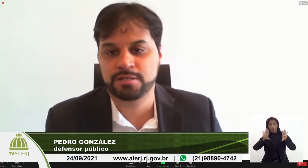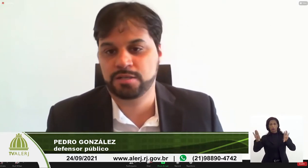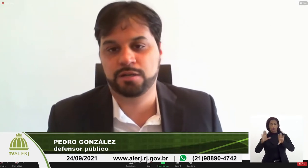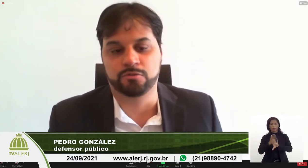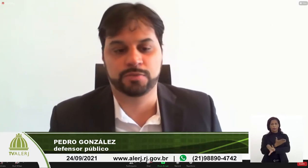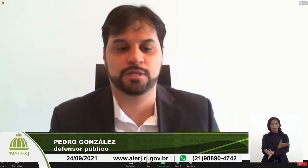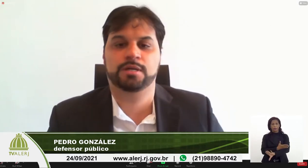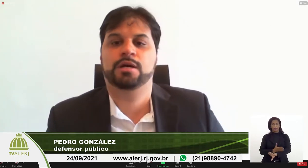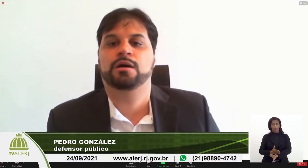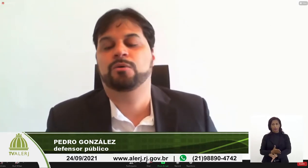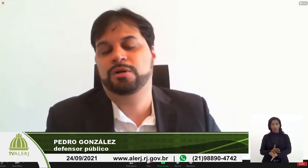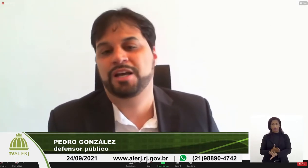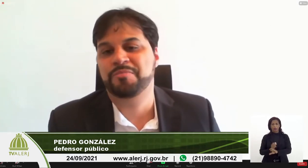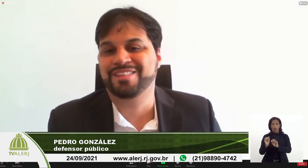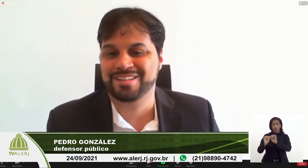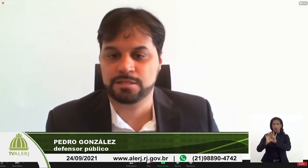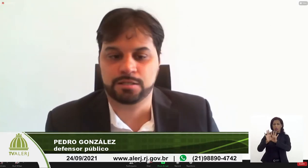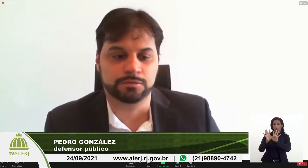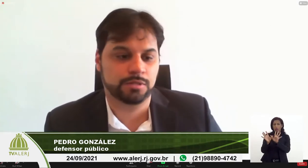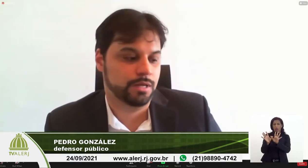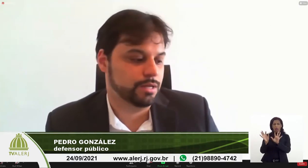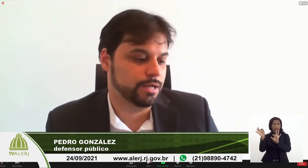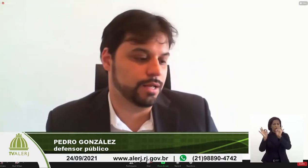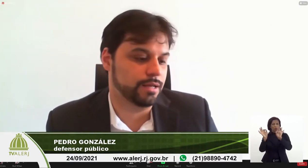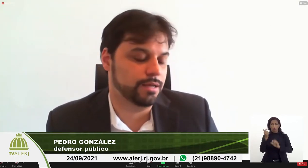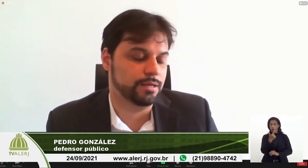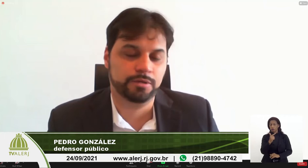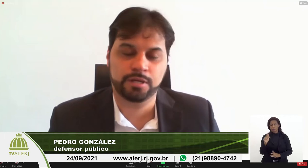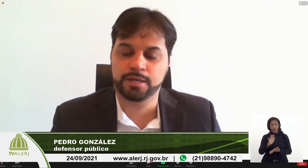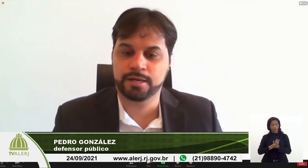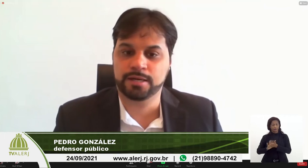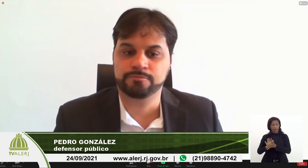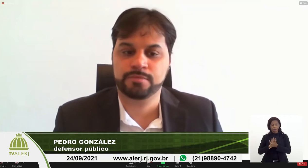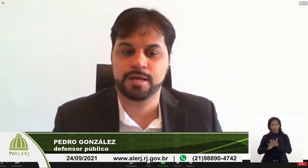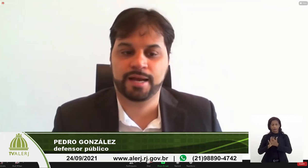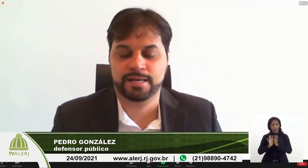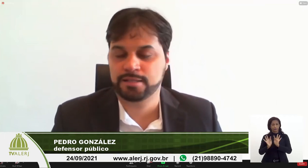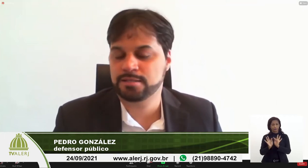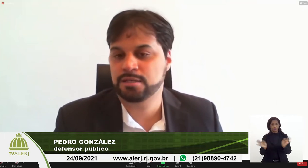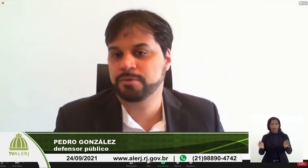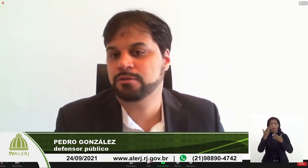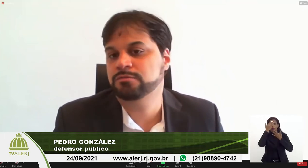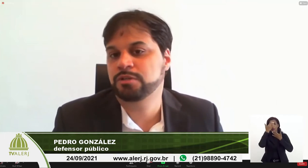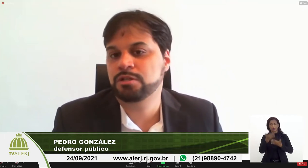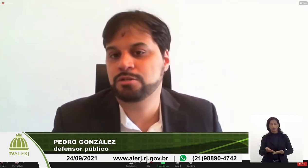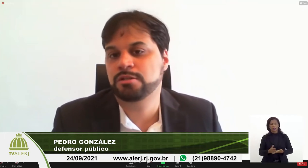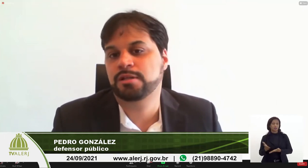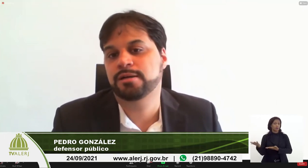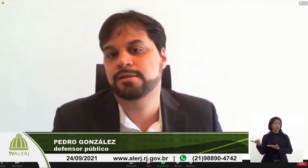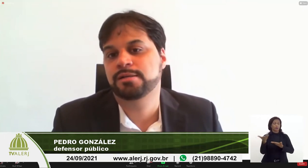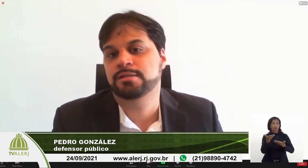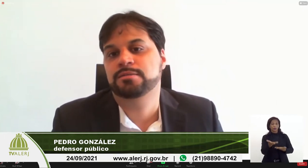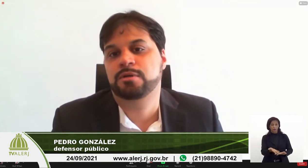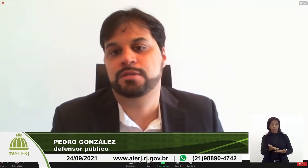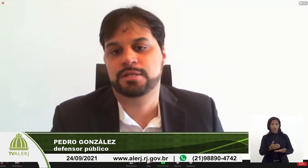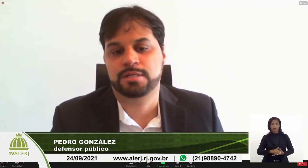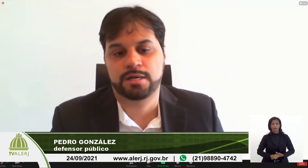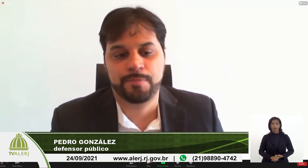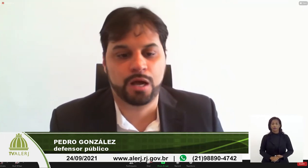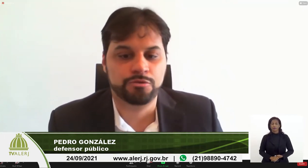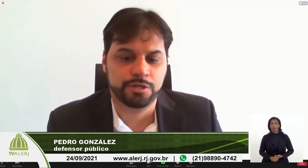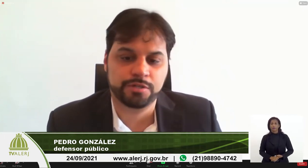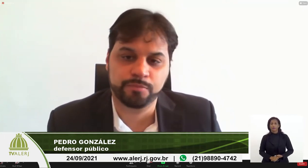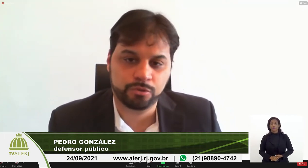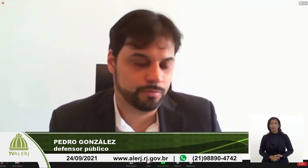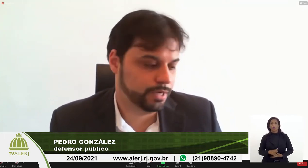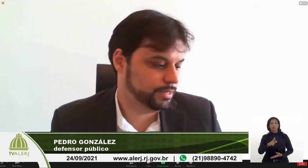branca sem nenhuma ornamentação. Eu queria agradecer pelo convite de estar nessa